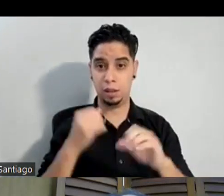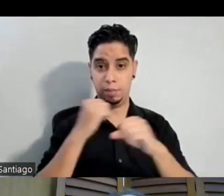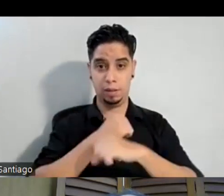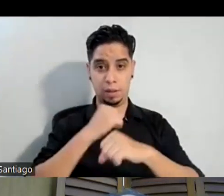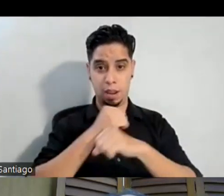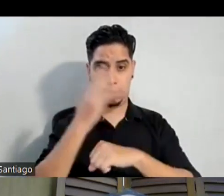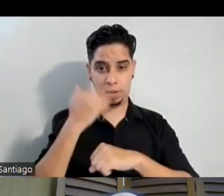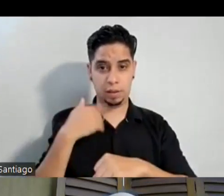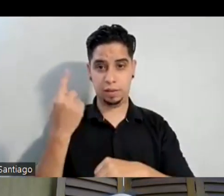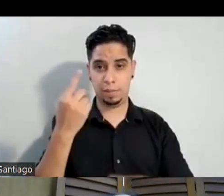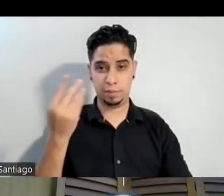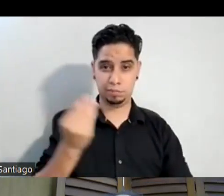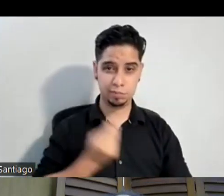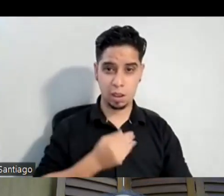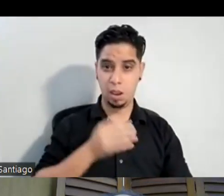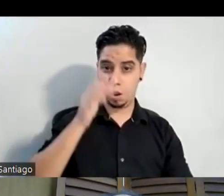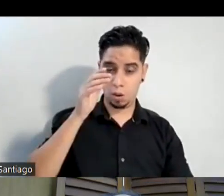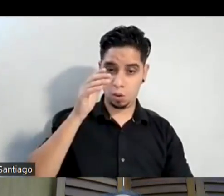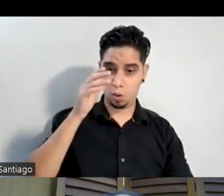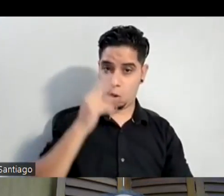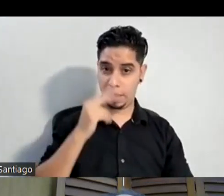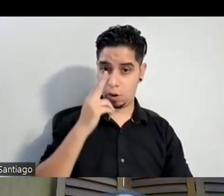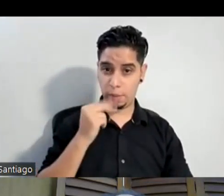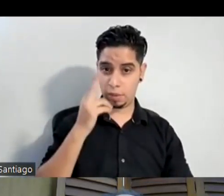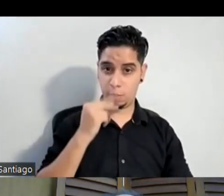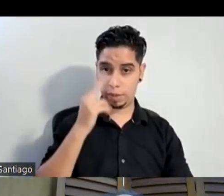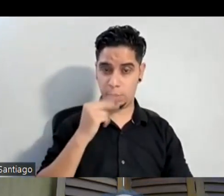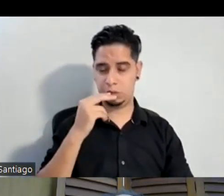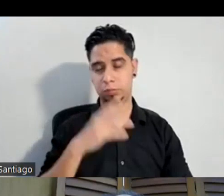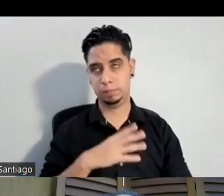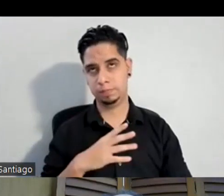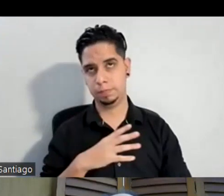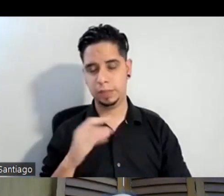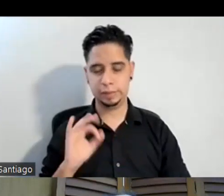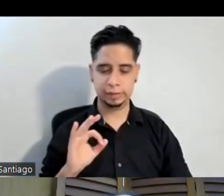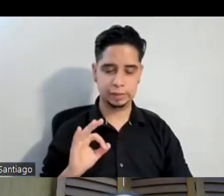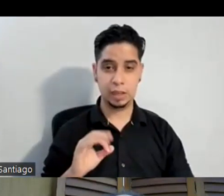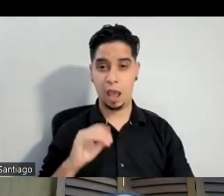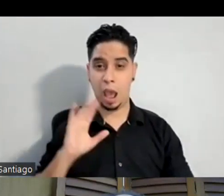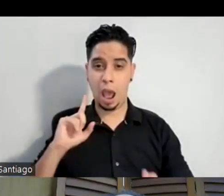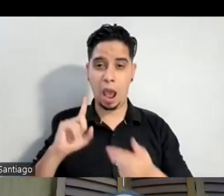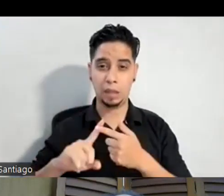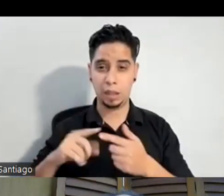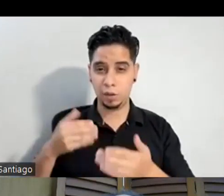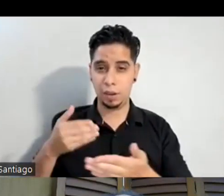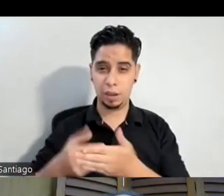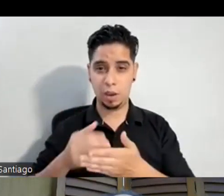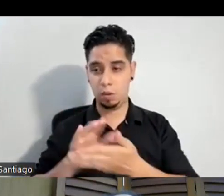y me habían encasillado en la comedia y no fue hasta que llegué a la yupi que me empezaron a dar drama y